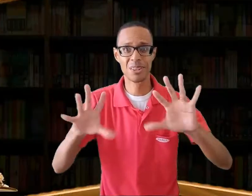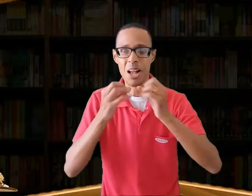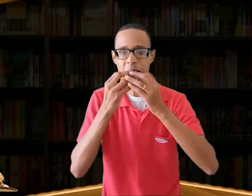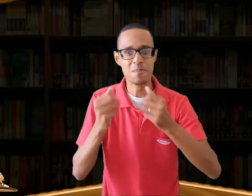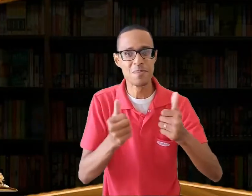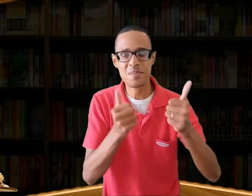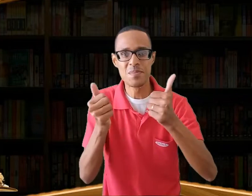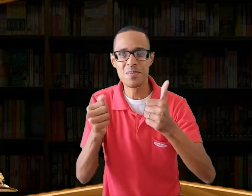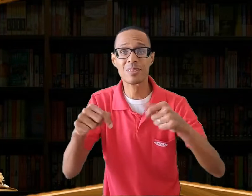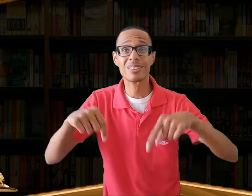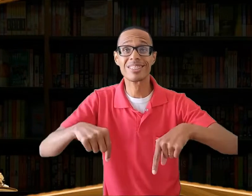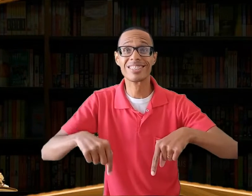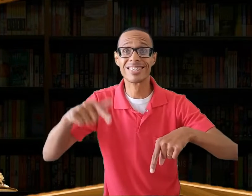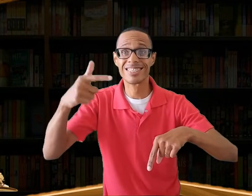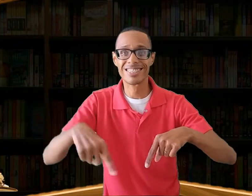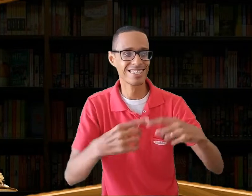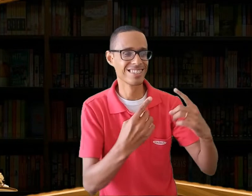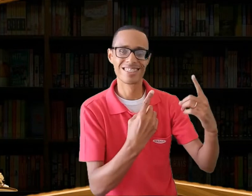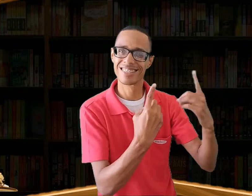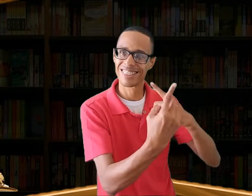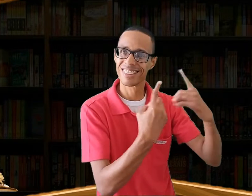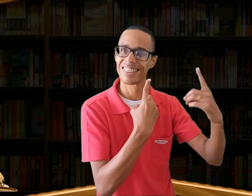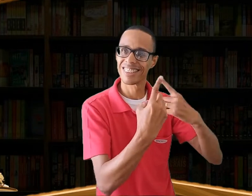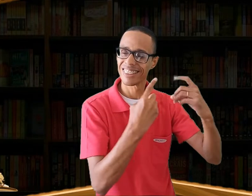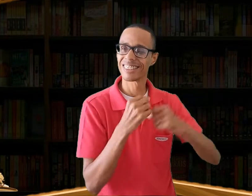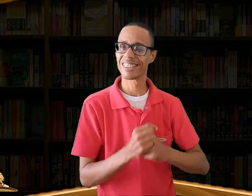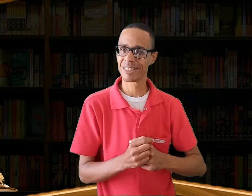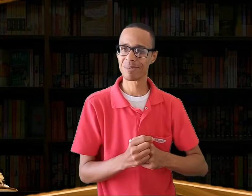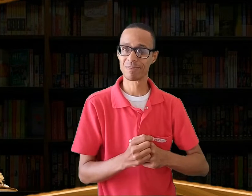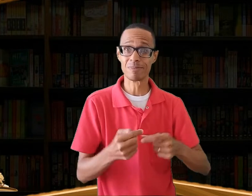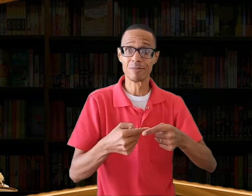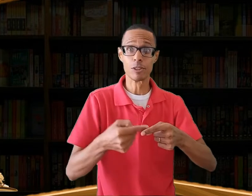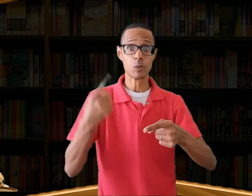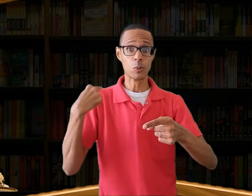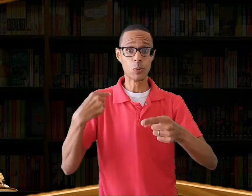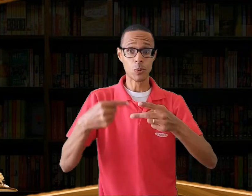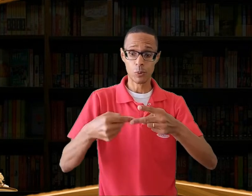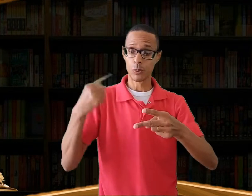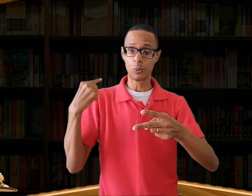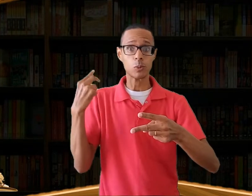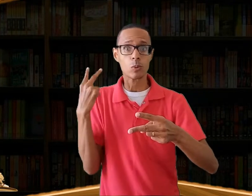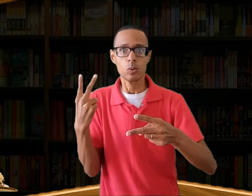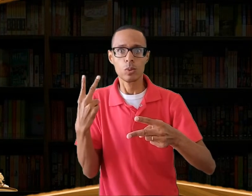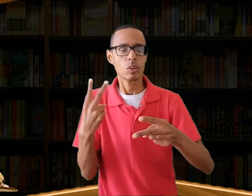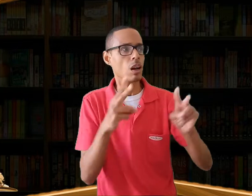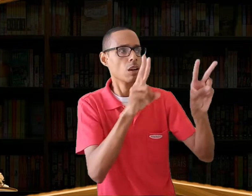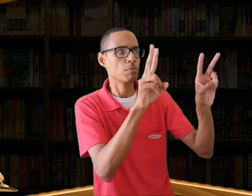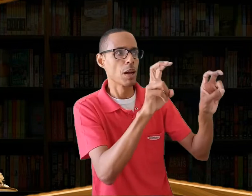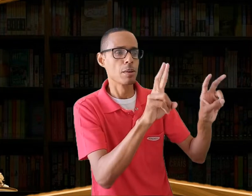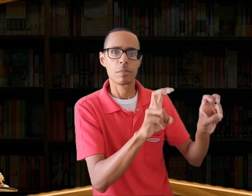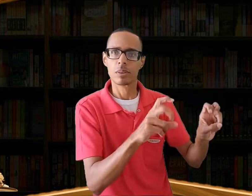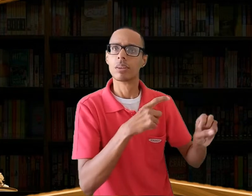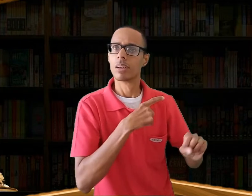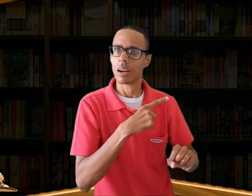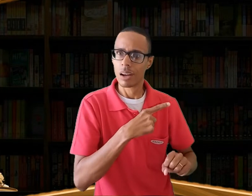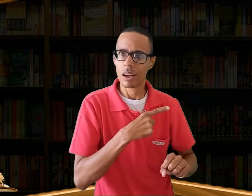Olá pessoal, como estão? Tudo bem? Chegamos a mais um Dialogando com a Biblioteca.